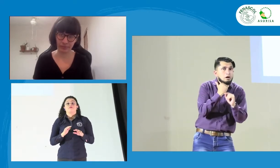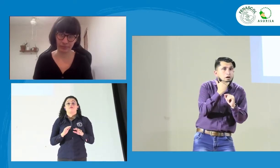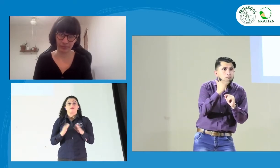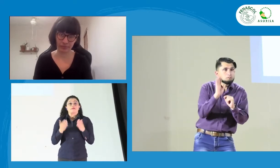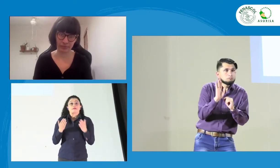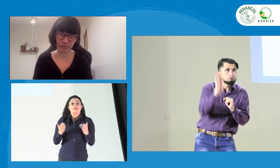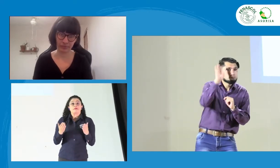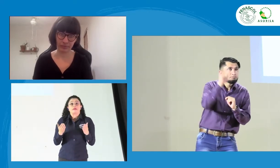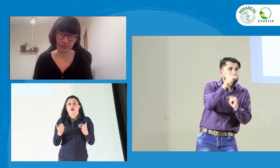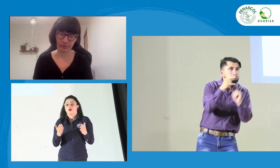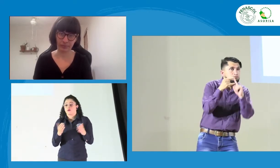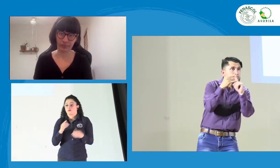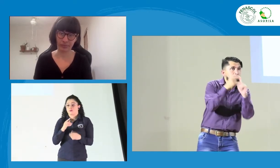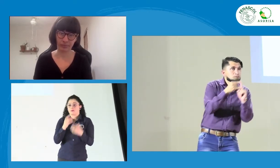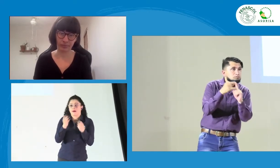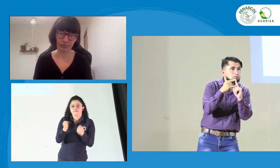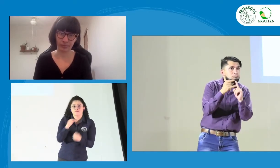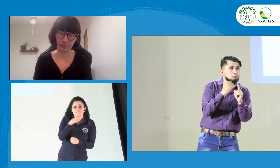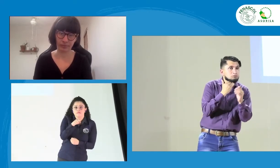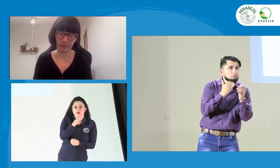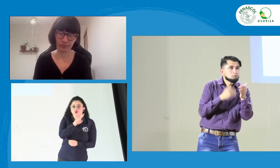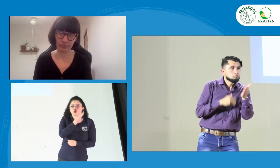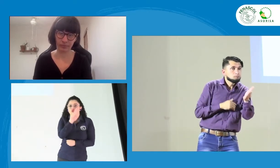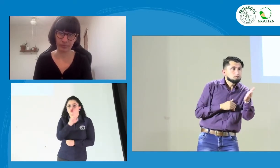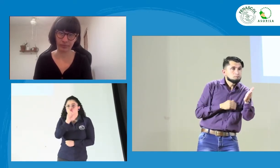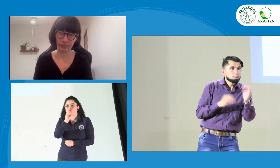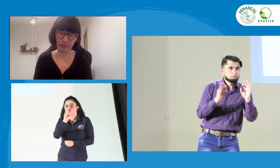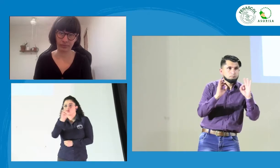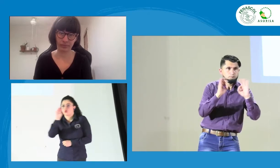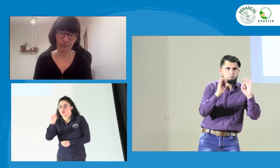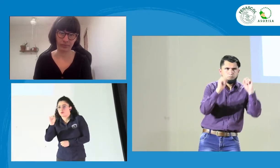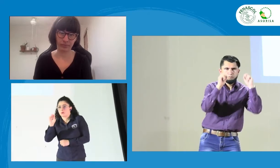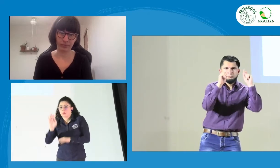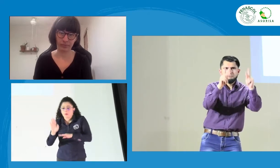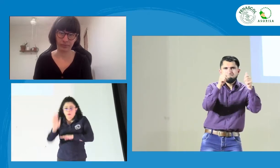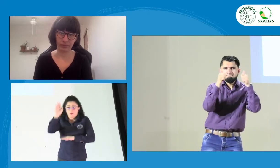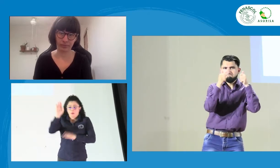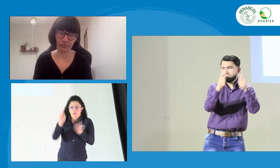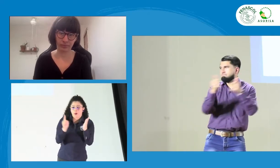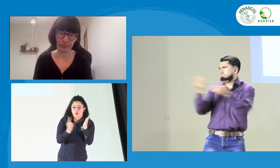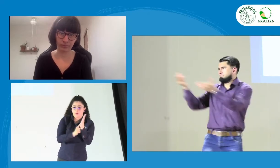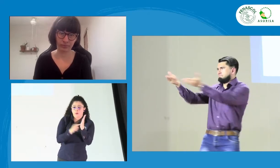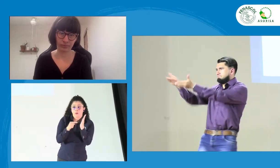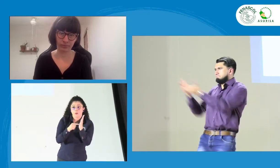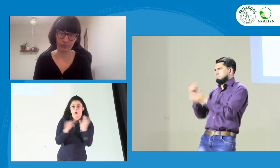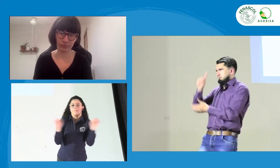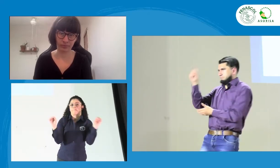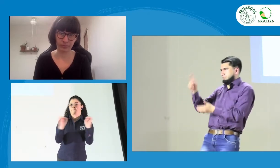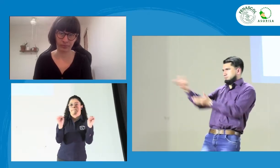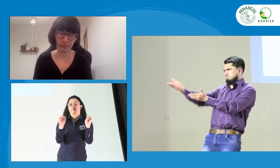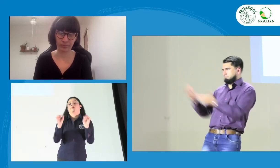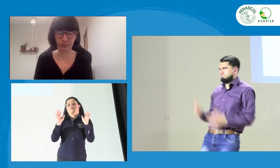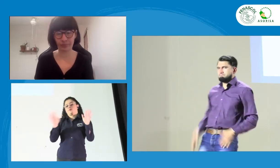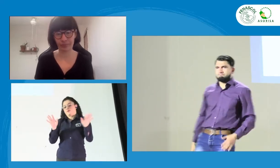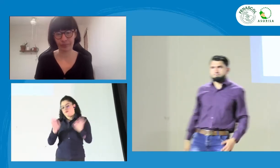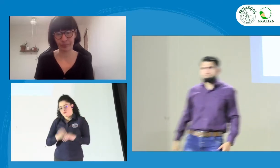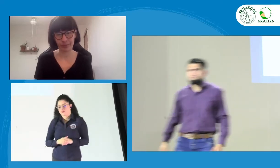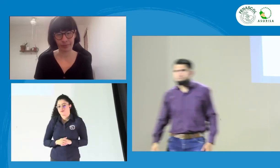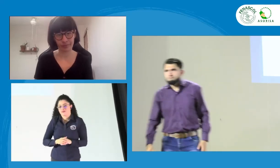Vamos, no sé si ya tenemos alguna pregunta en Zoom. Ok, bien, no tenemos preguntas en Zoom. Entonces, vamos con otra